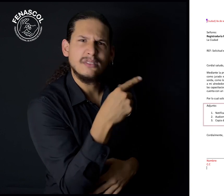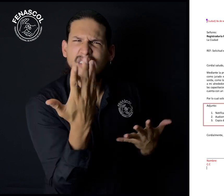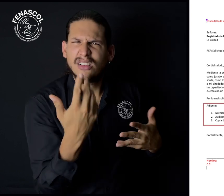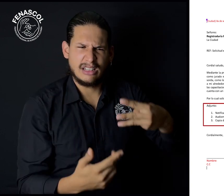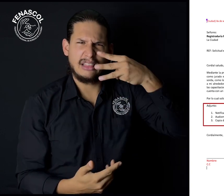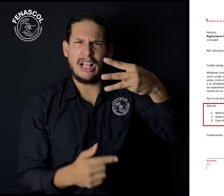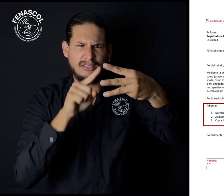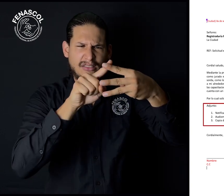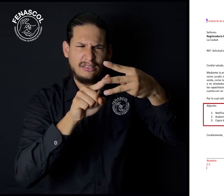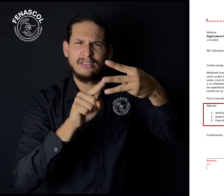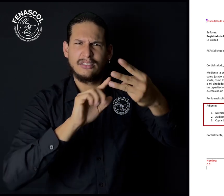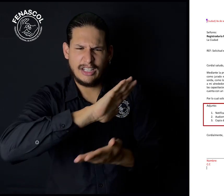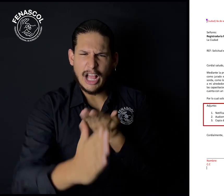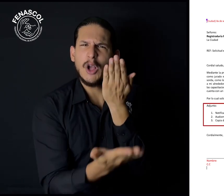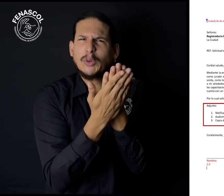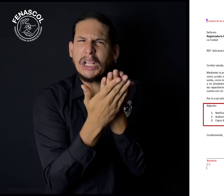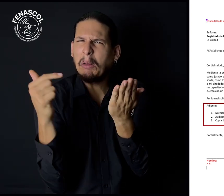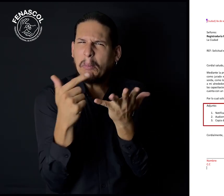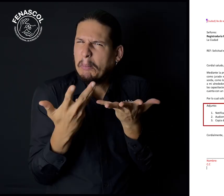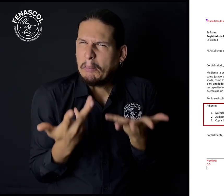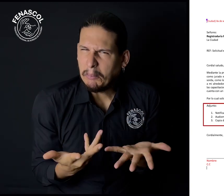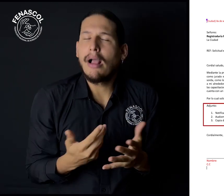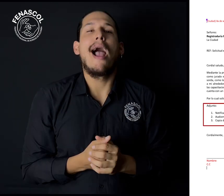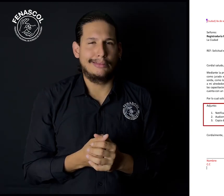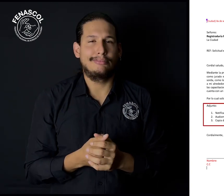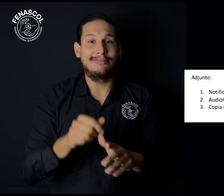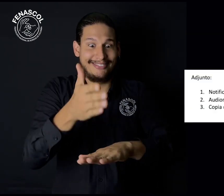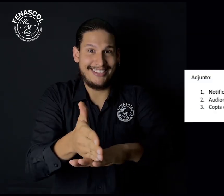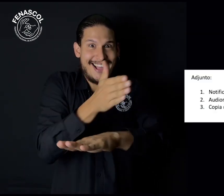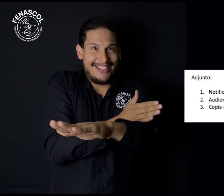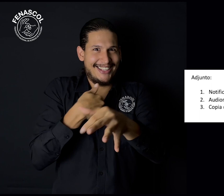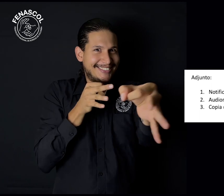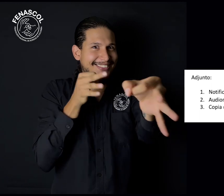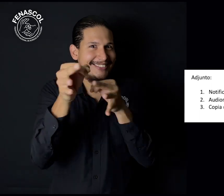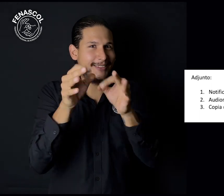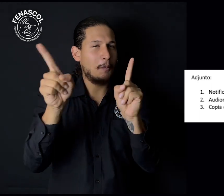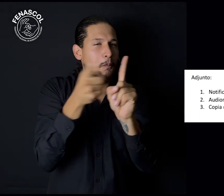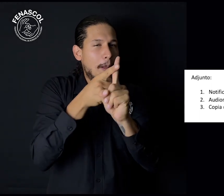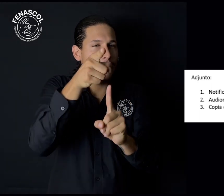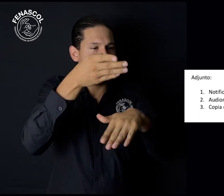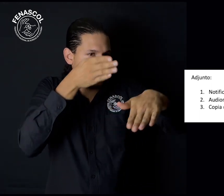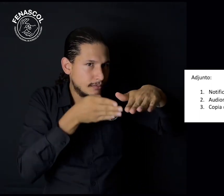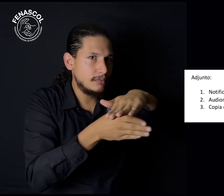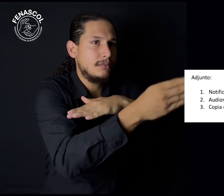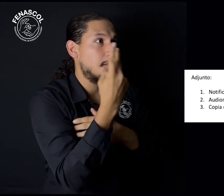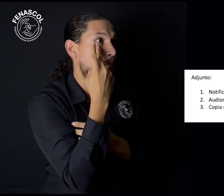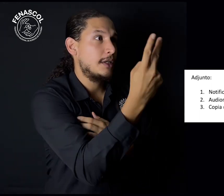estos tres puntos. Son tres adjuntos. Ya se les explicó cómo hacer para